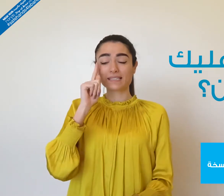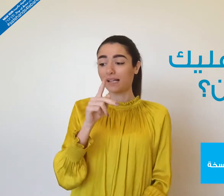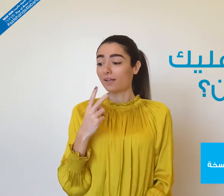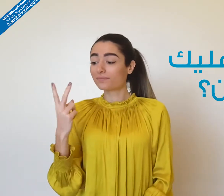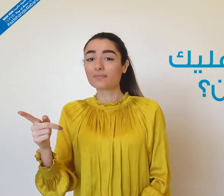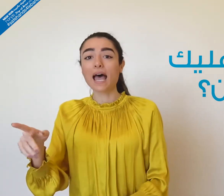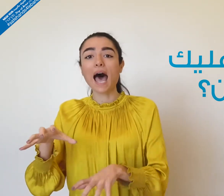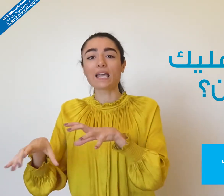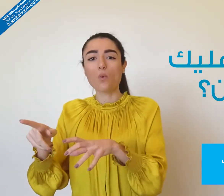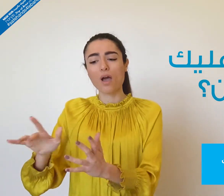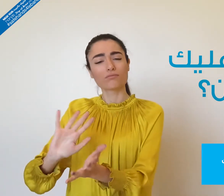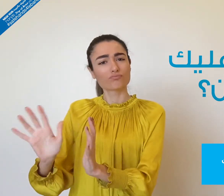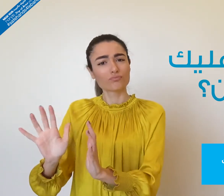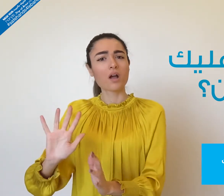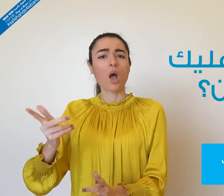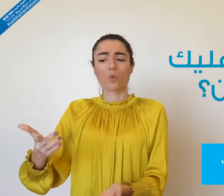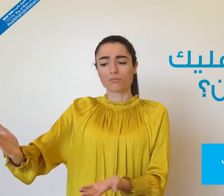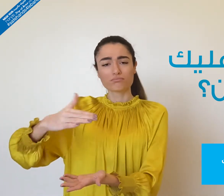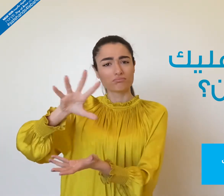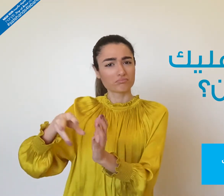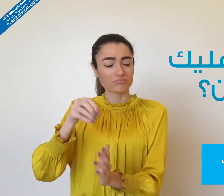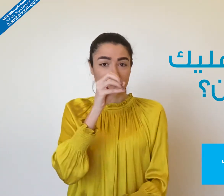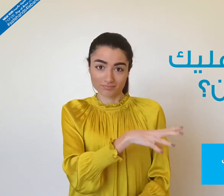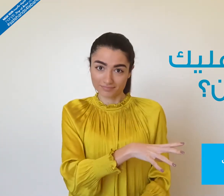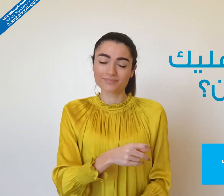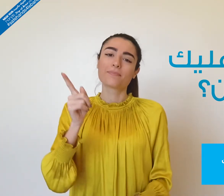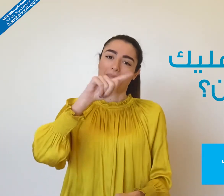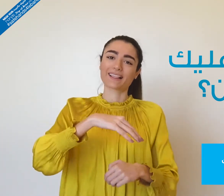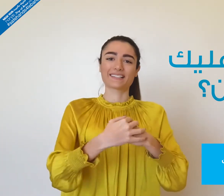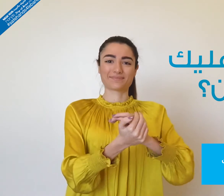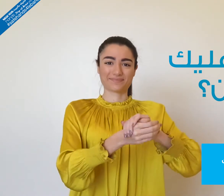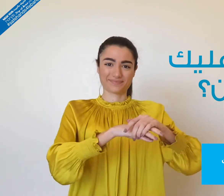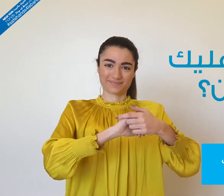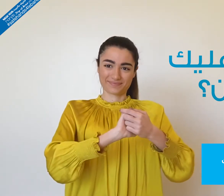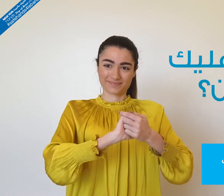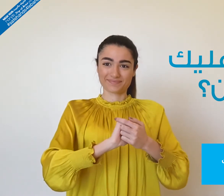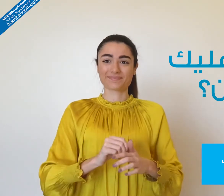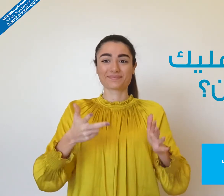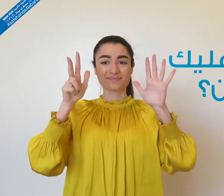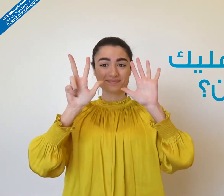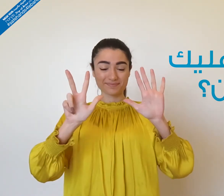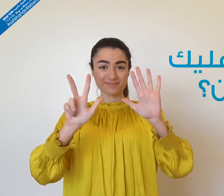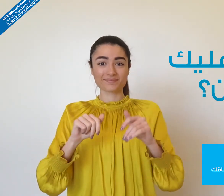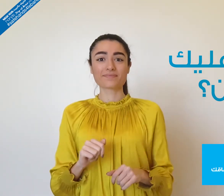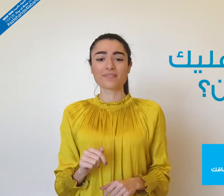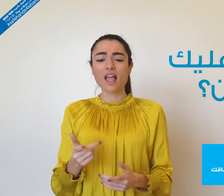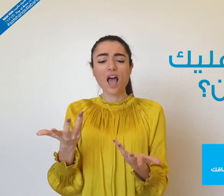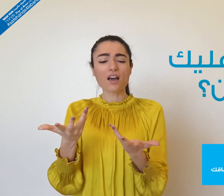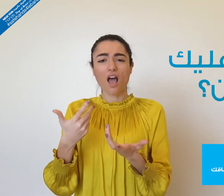بعد التعامل مع الحيوانات أو فضلات الحيوانات بعد ملامسة